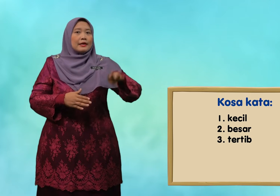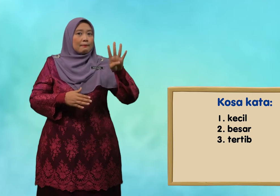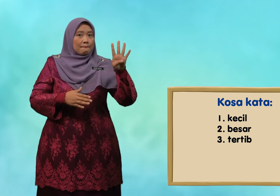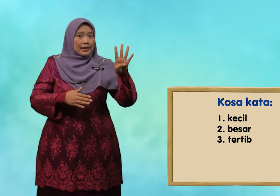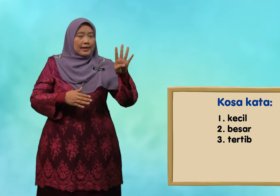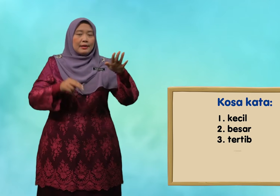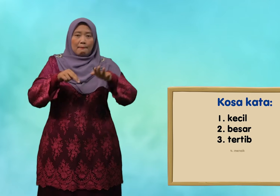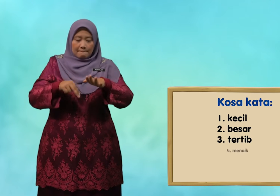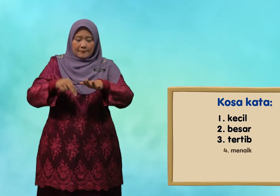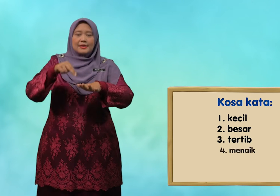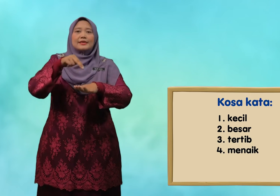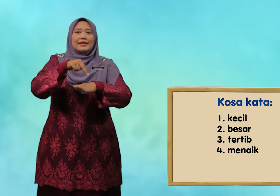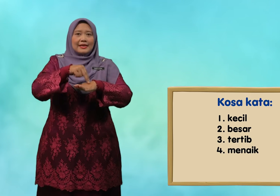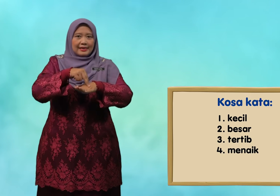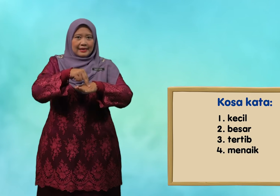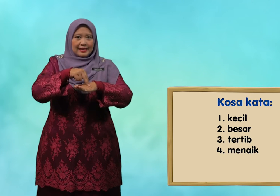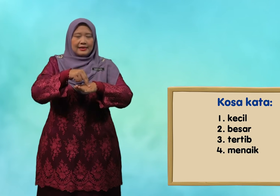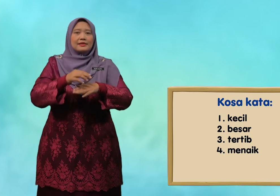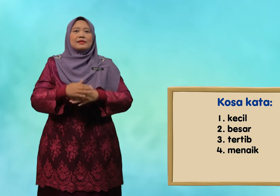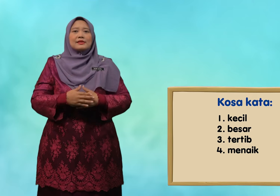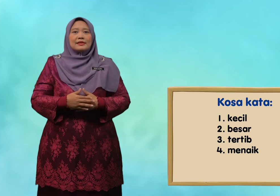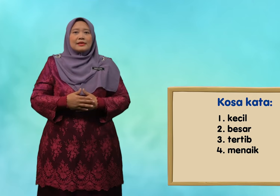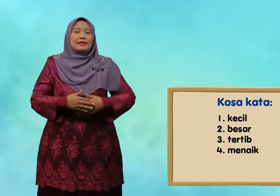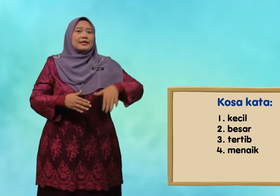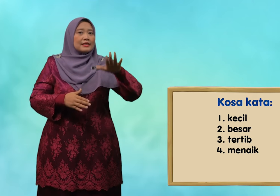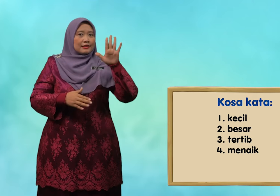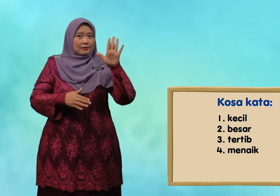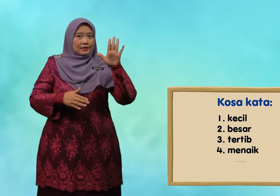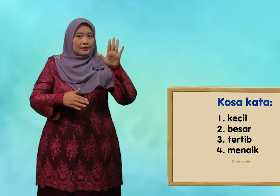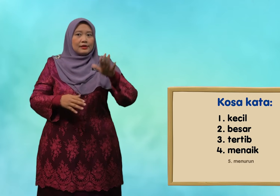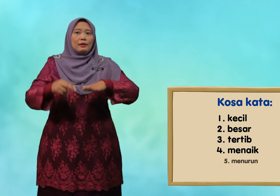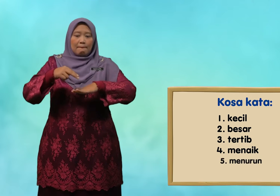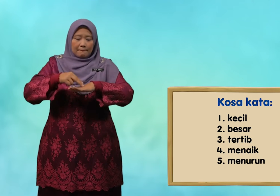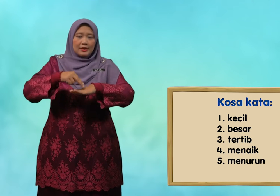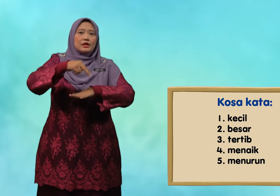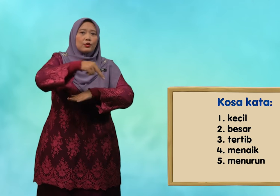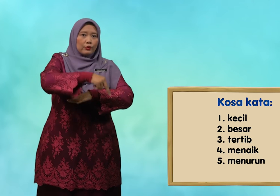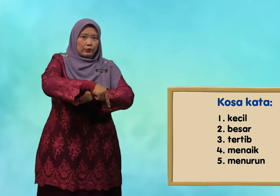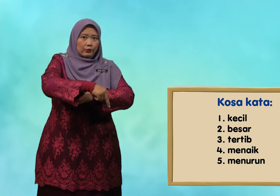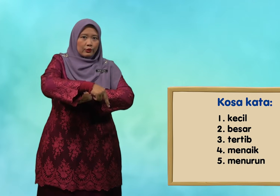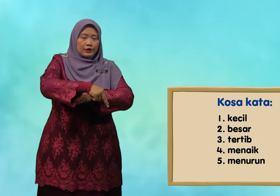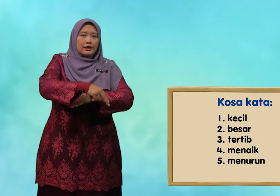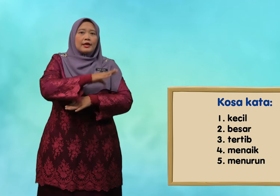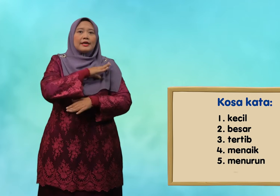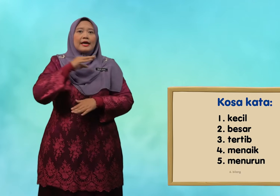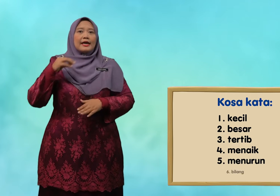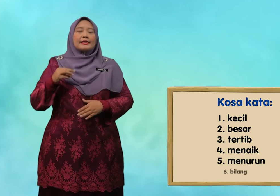Keempat, menaik. kelima, menurun. Dan